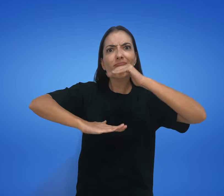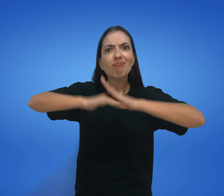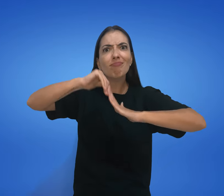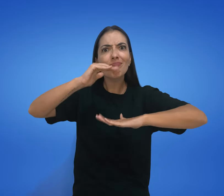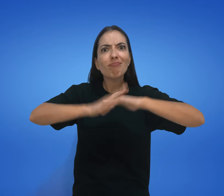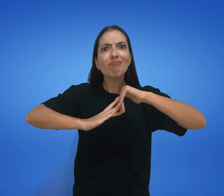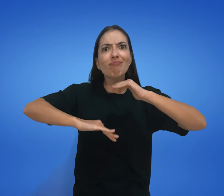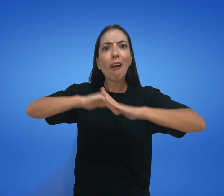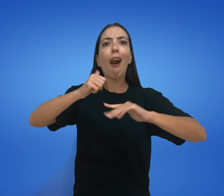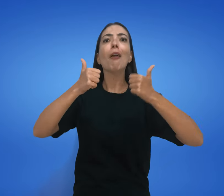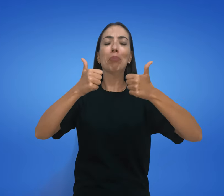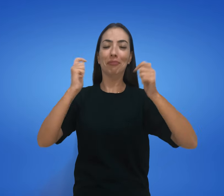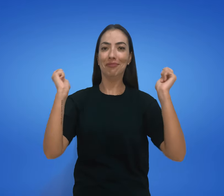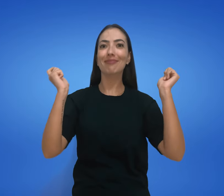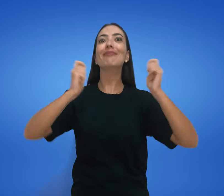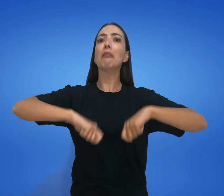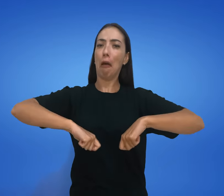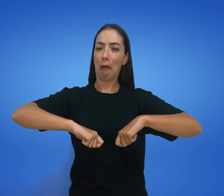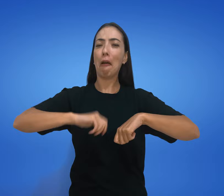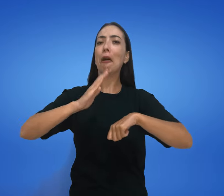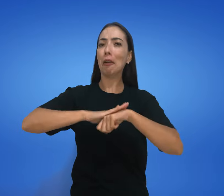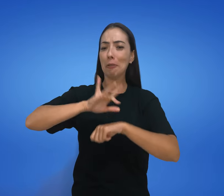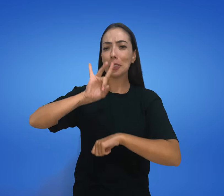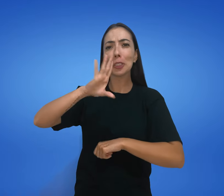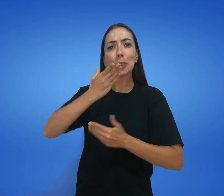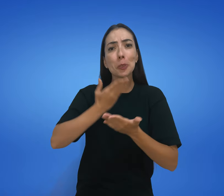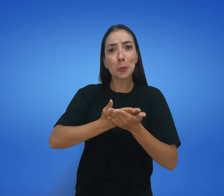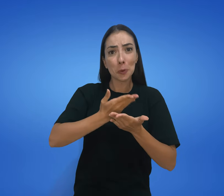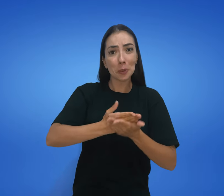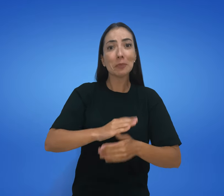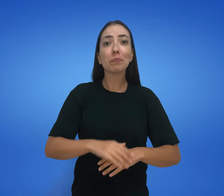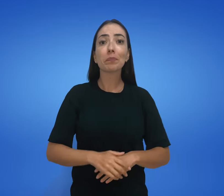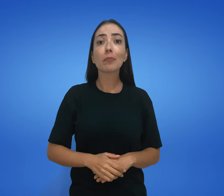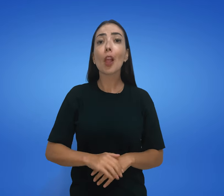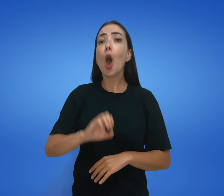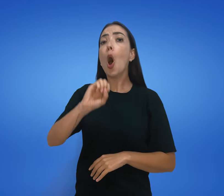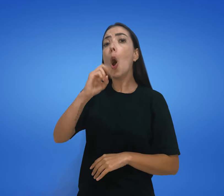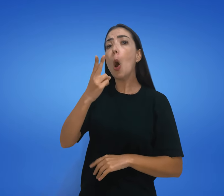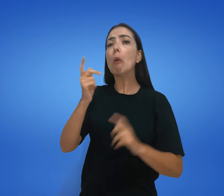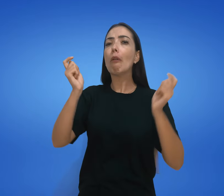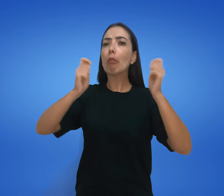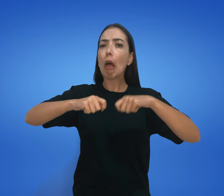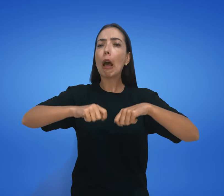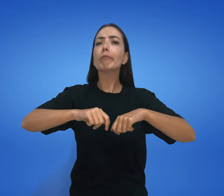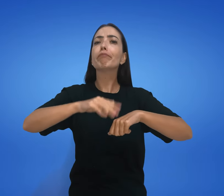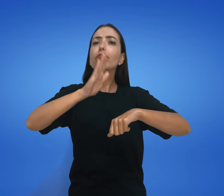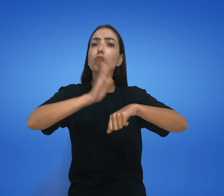até que sua prática esteja muito melhor. Ou então,